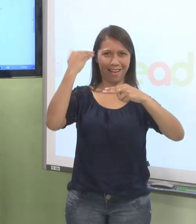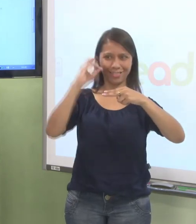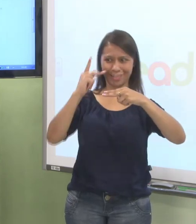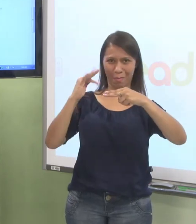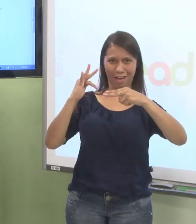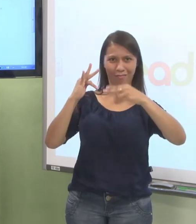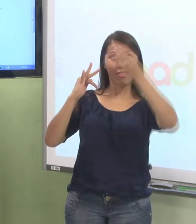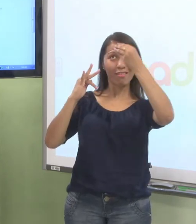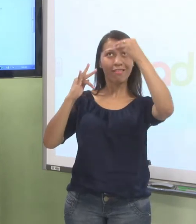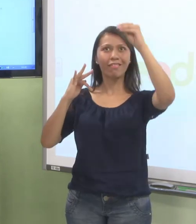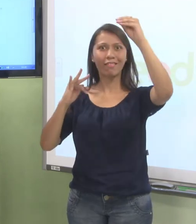CPF seu que você digitou.